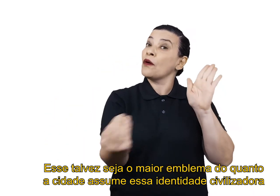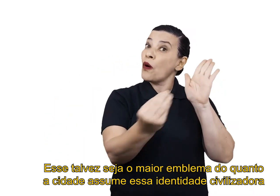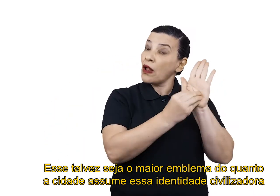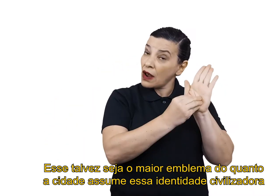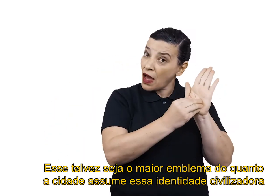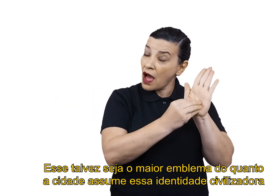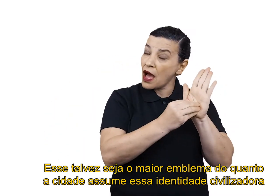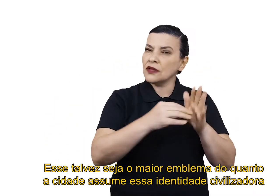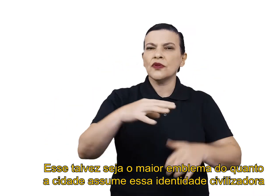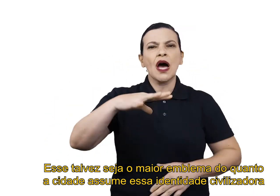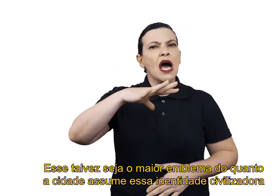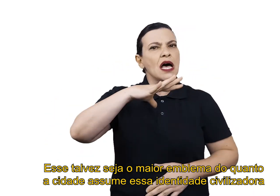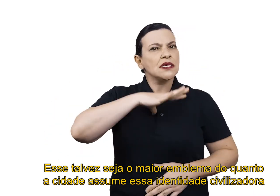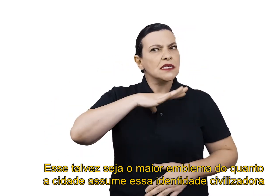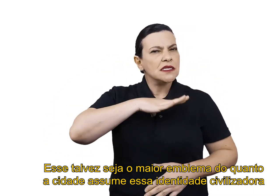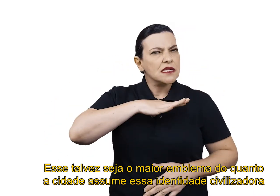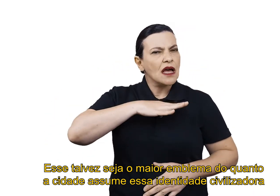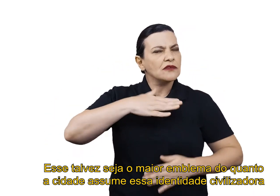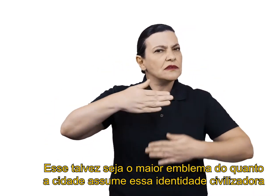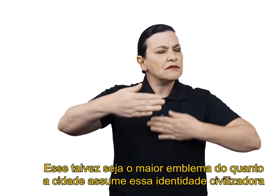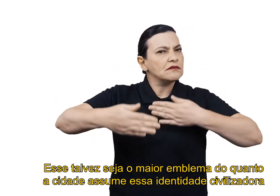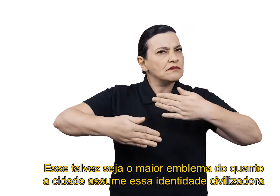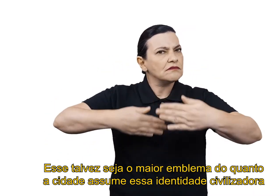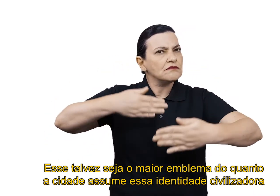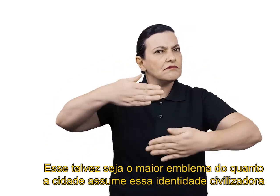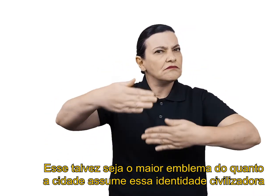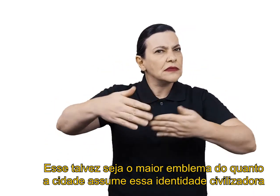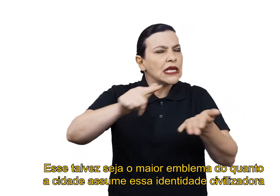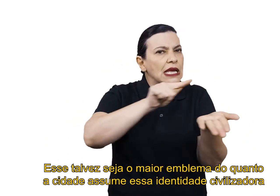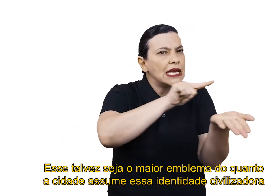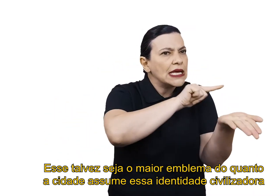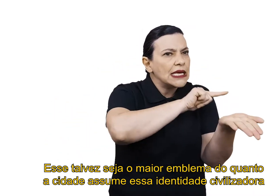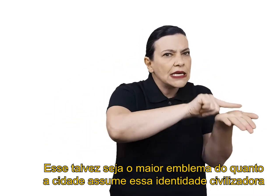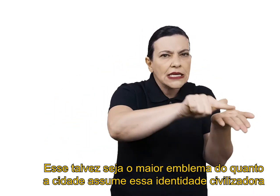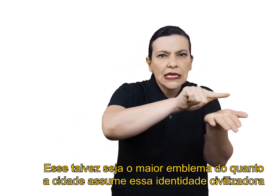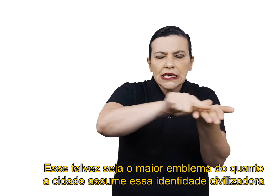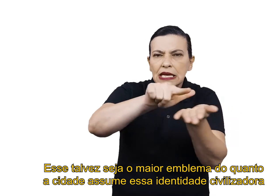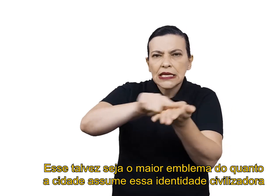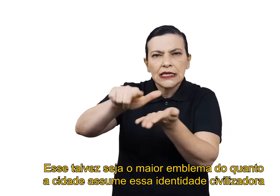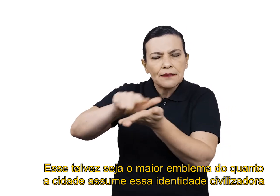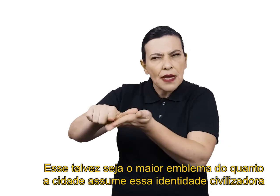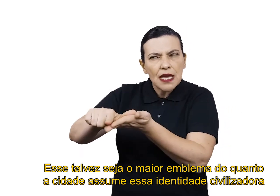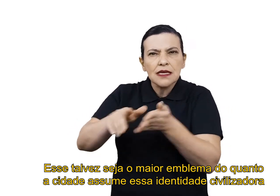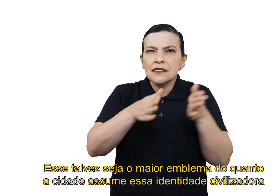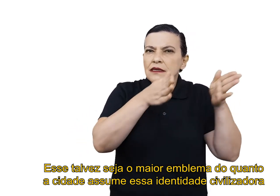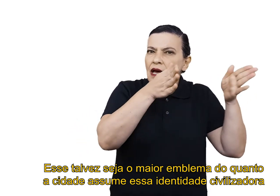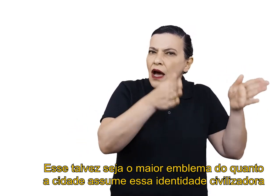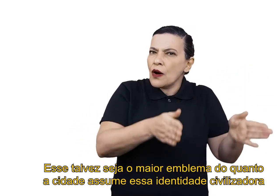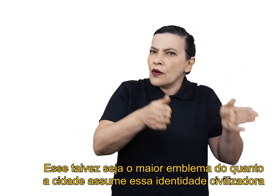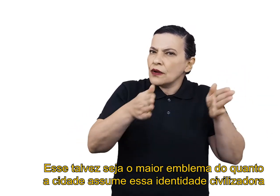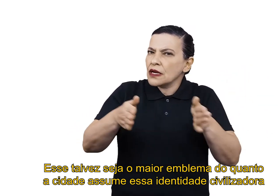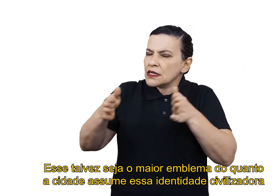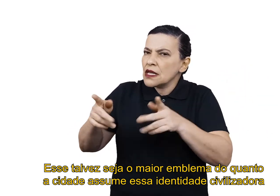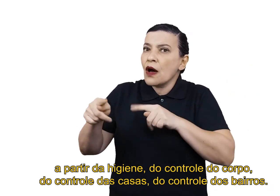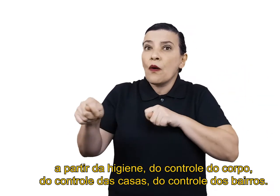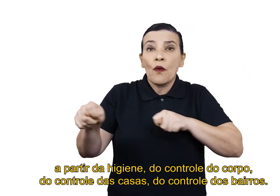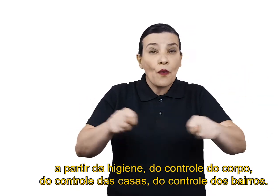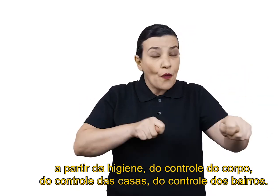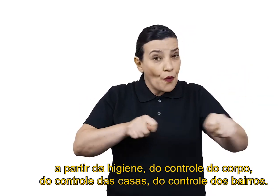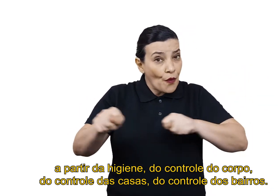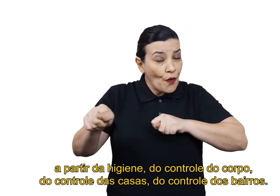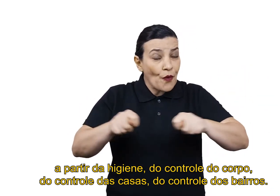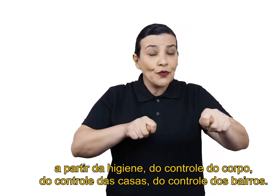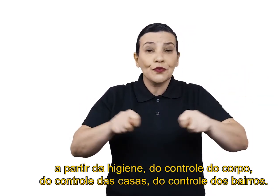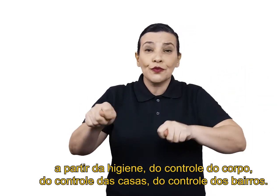Essa talvez seja o maior emblema de quanto a cidade assume essa identidade civilizadora a